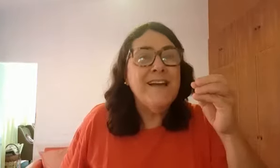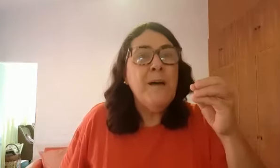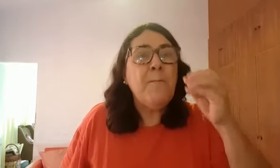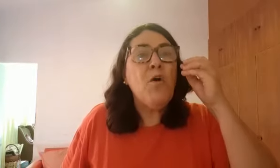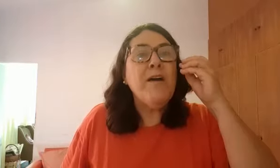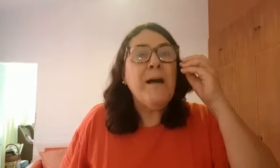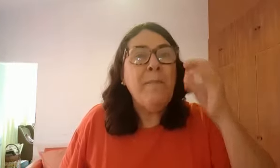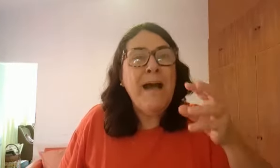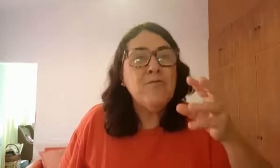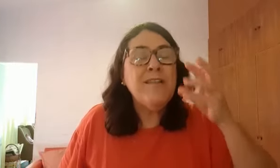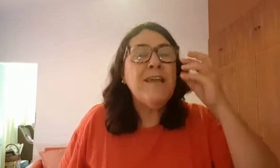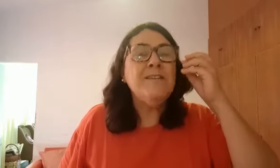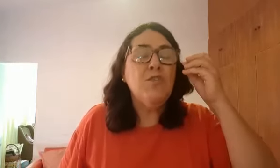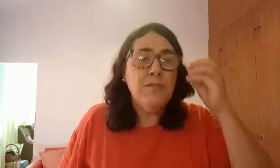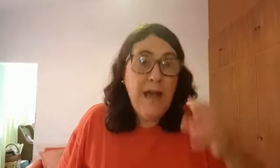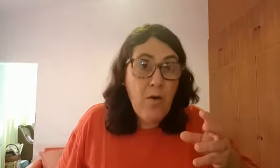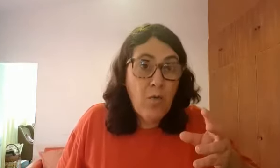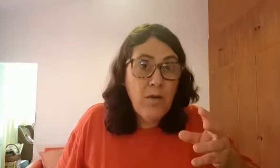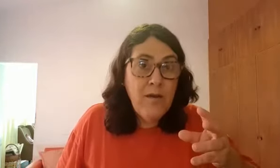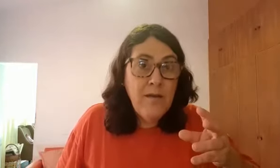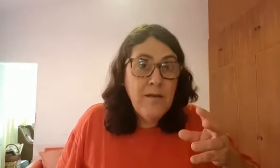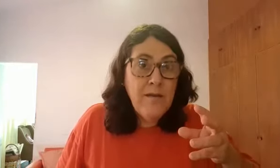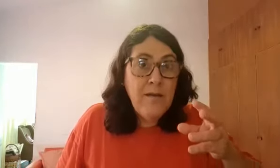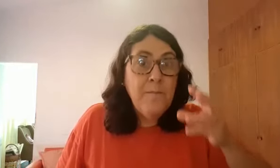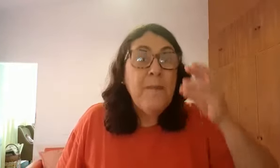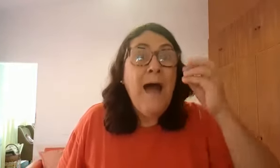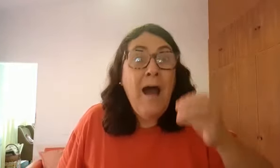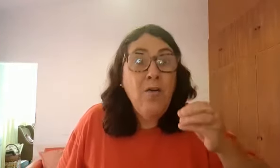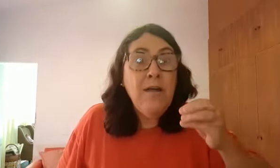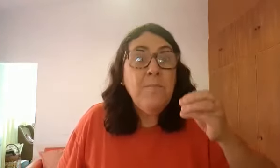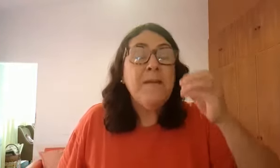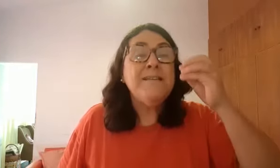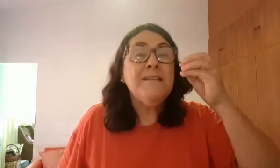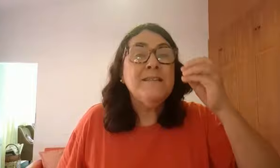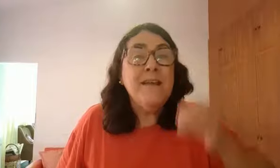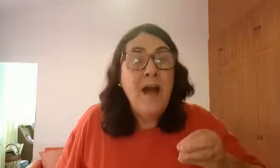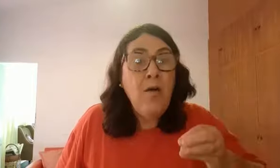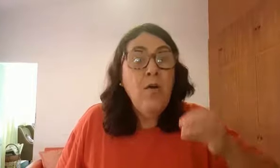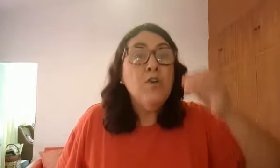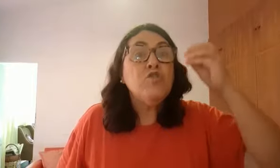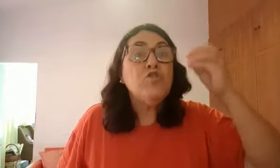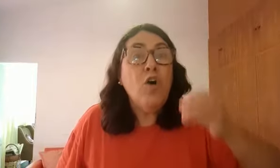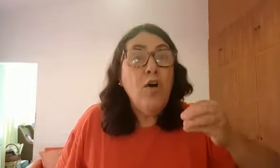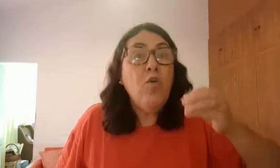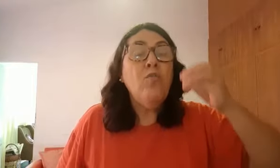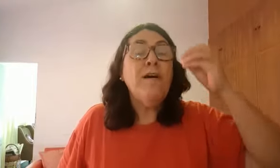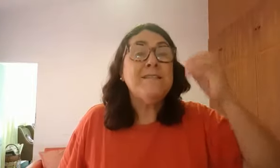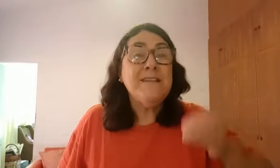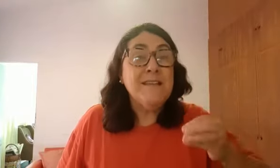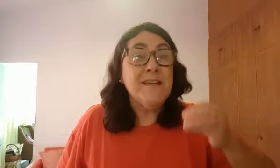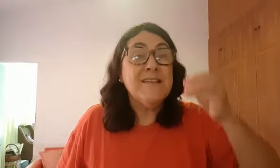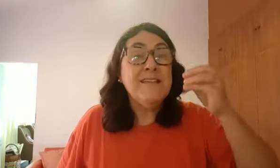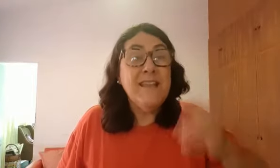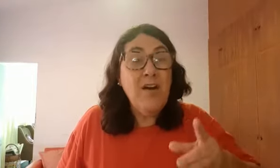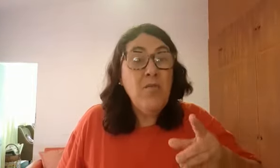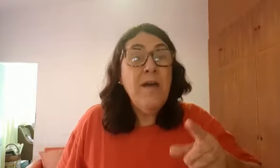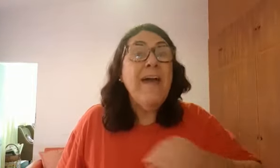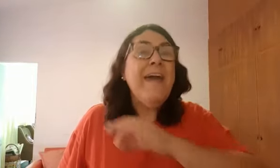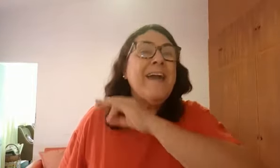programado, intencional, aula presencial só com vacina, senão é